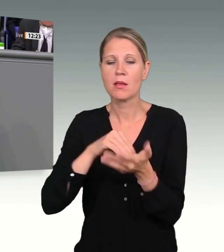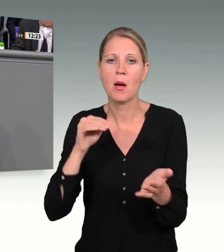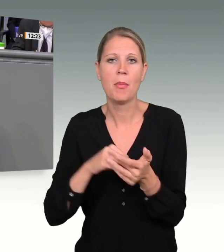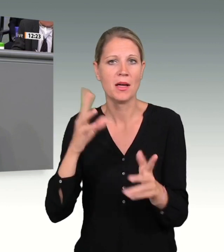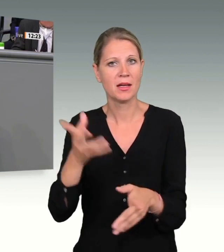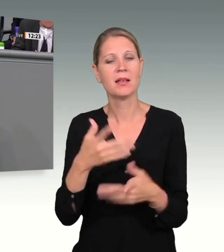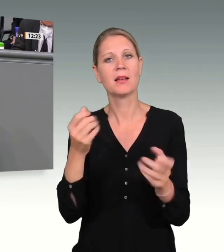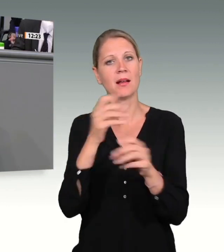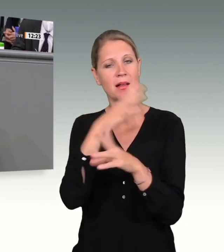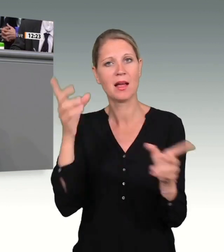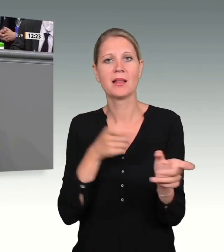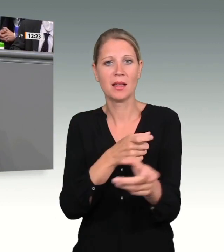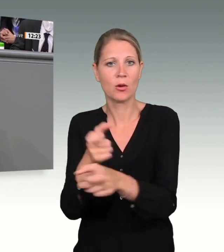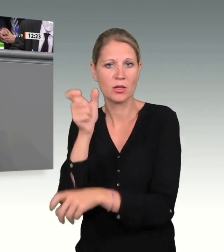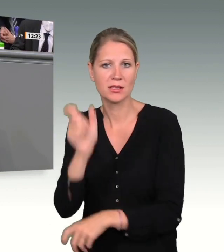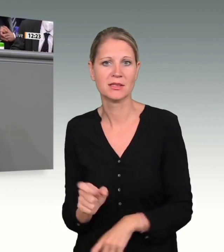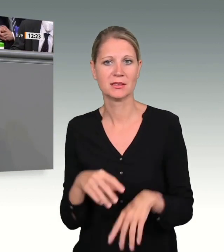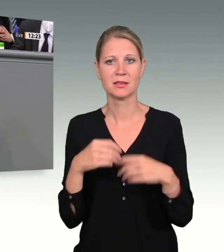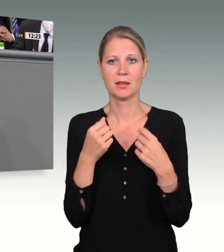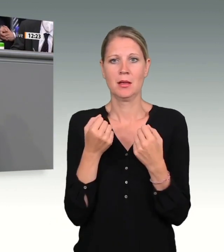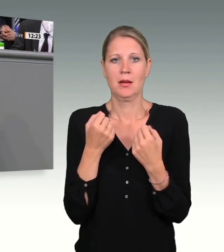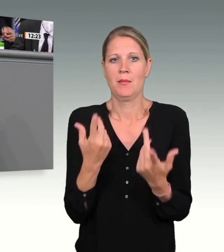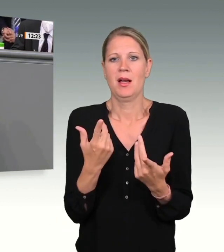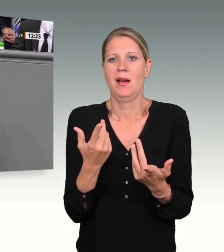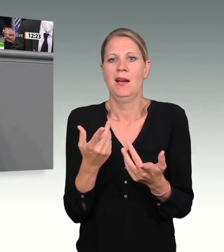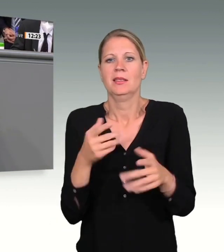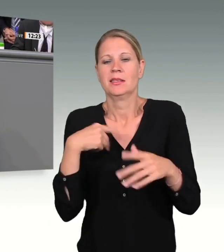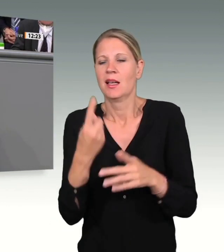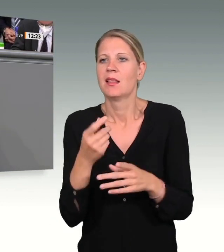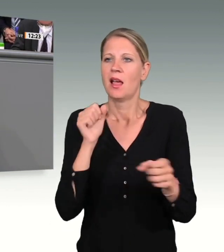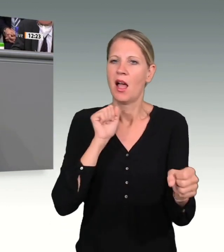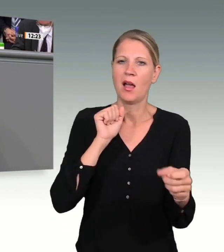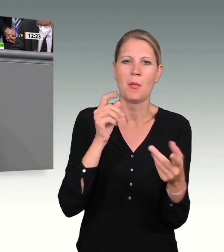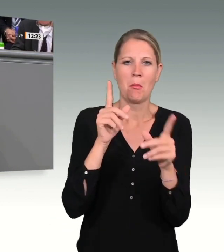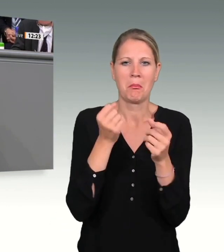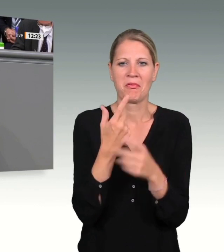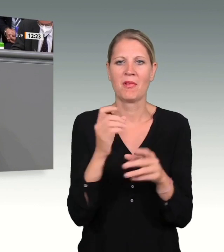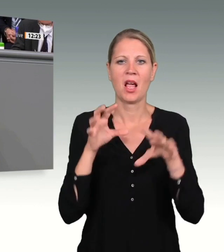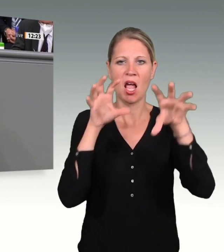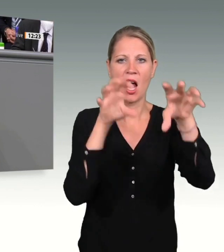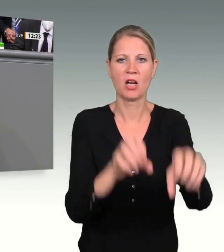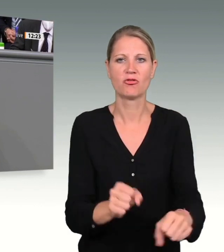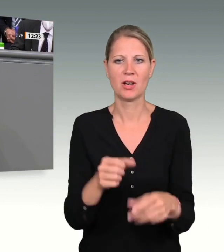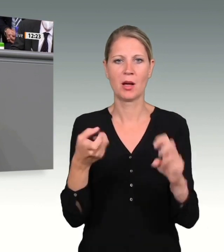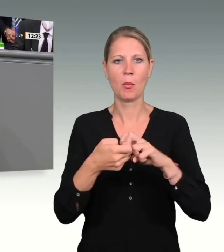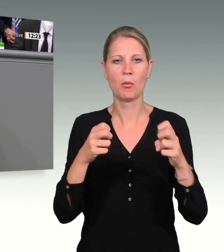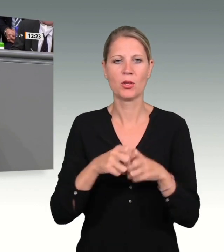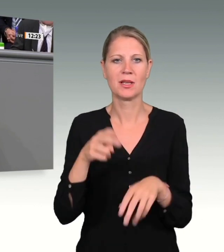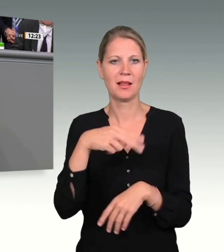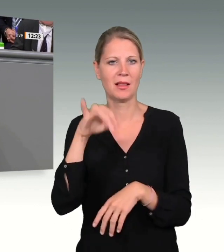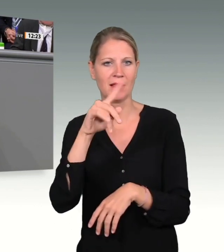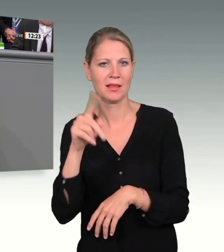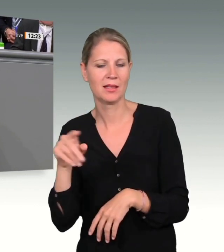anstieg. Aber die Kapazitäten wuchsen nicht im gleichen Maßstab mit. Es kam zur Überlastung des Personals und damit